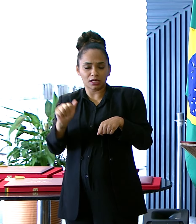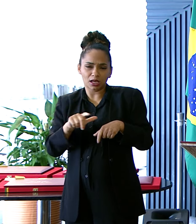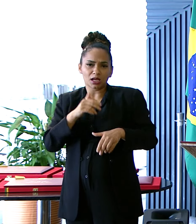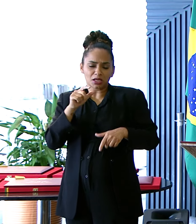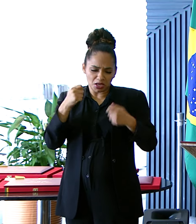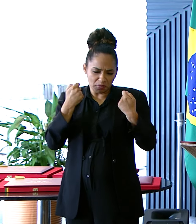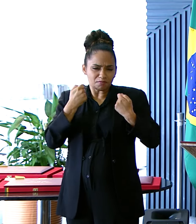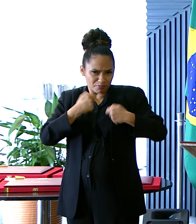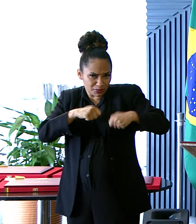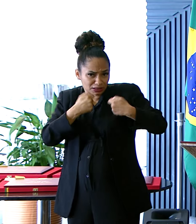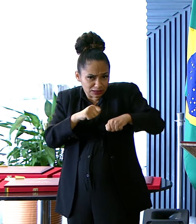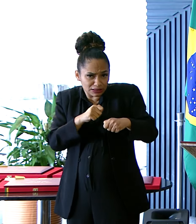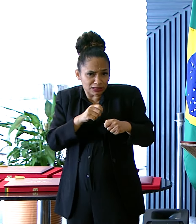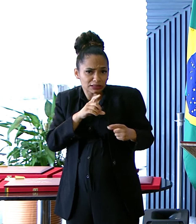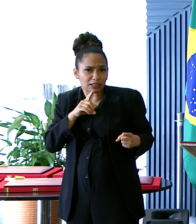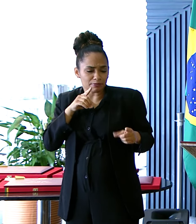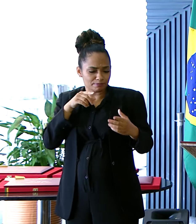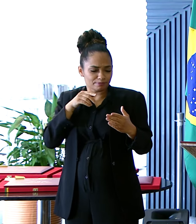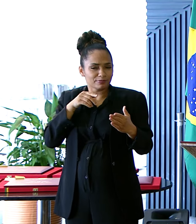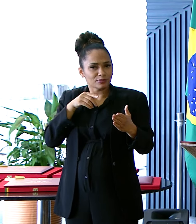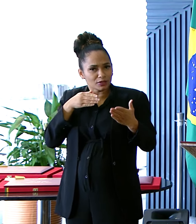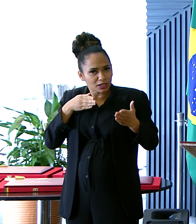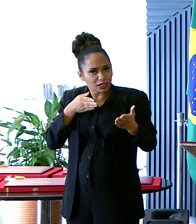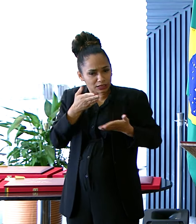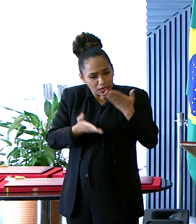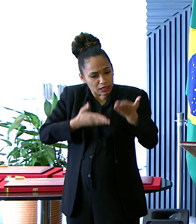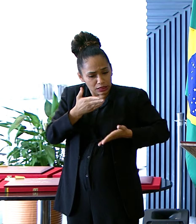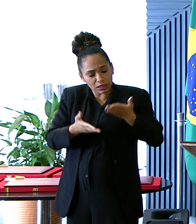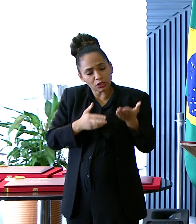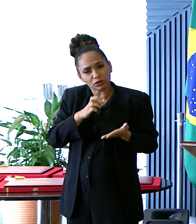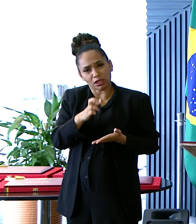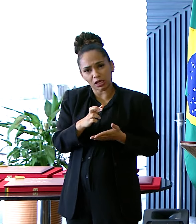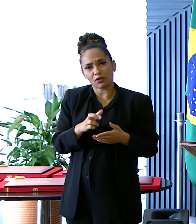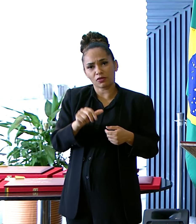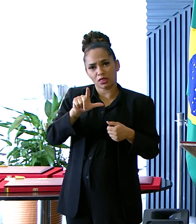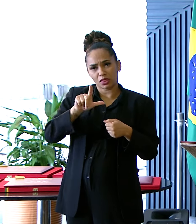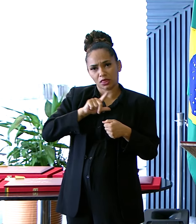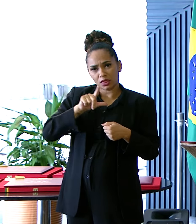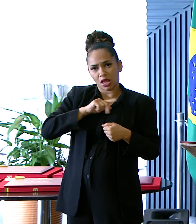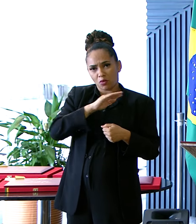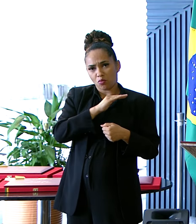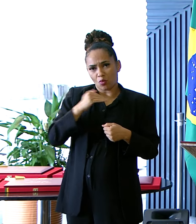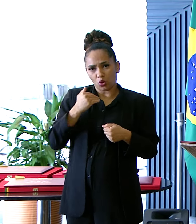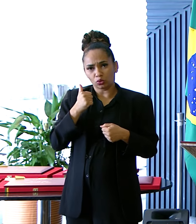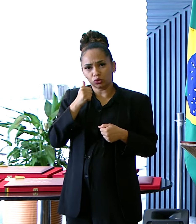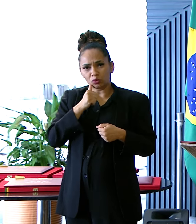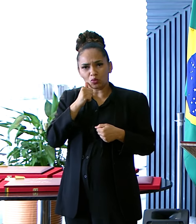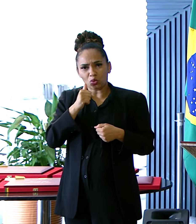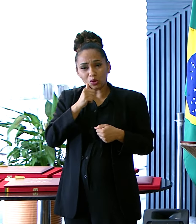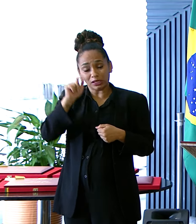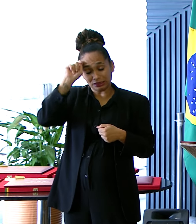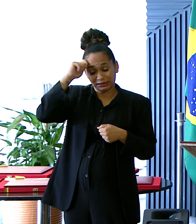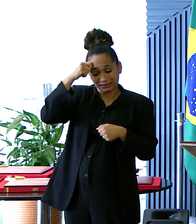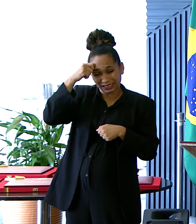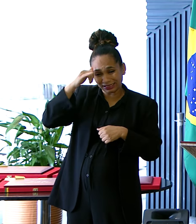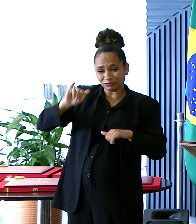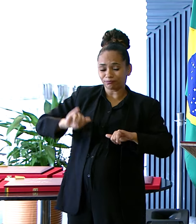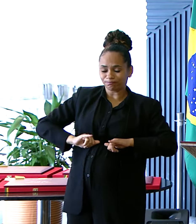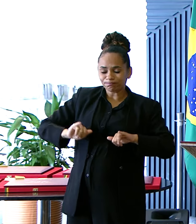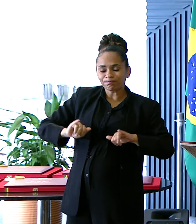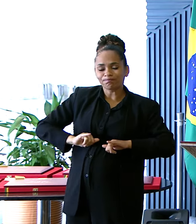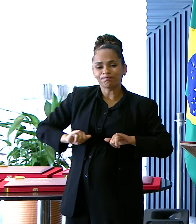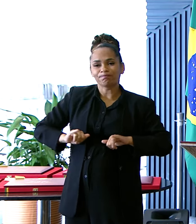E tratados No pré-natal Adequado Ainda causam Mortes maternas Evitáveis Mulheres Negras Sofrem De um modo Especial